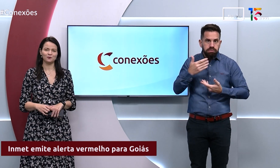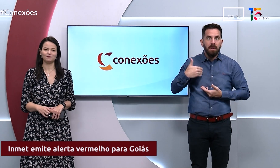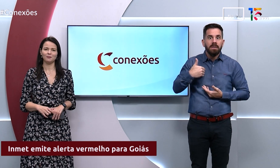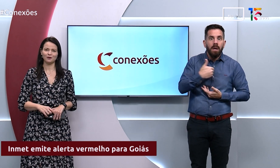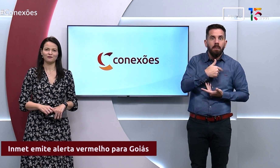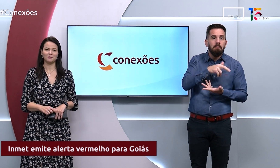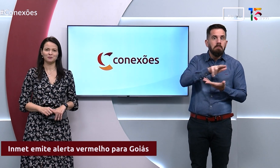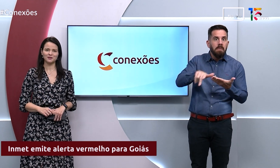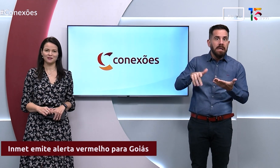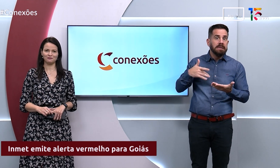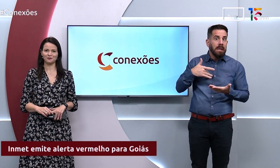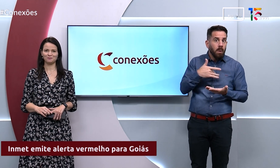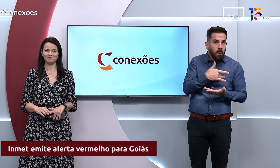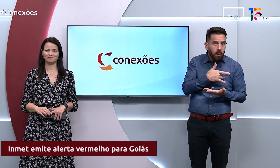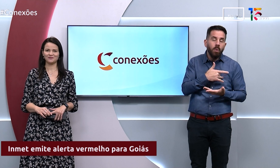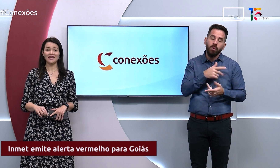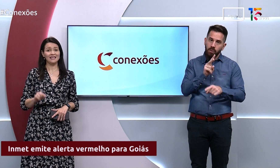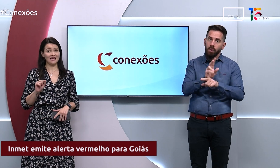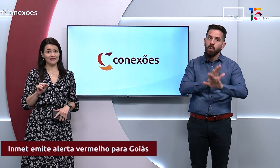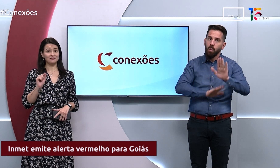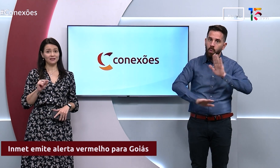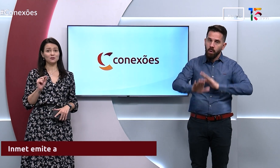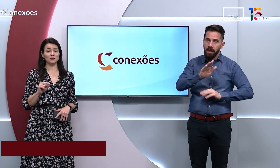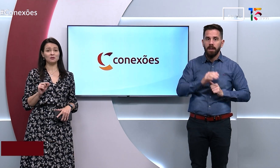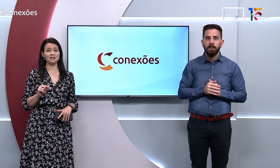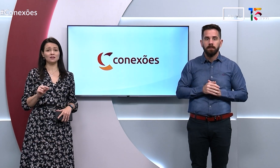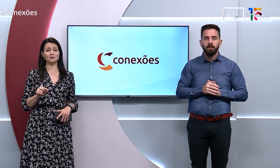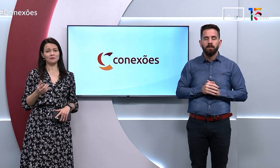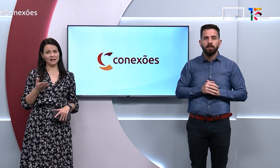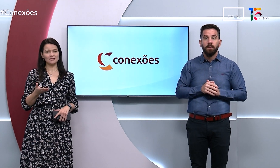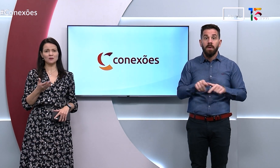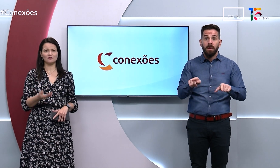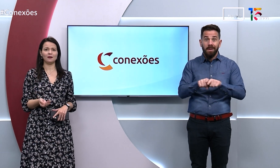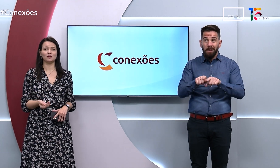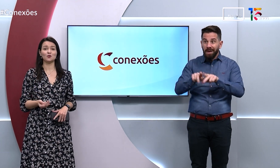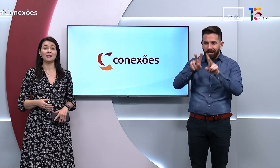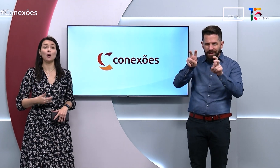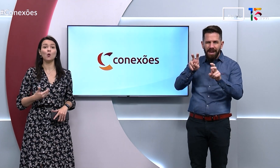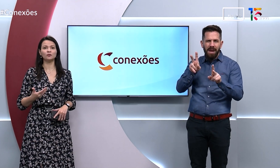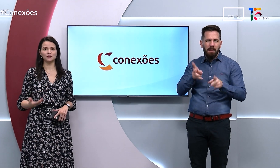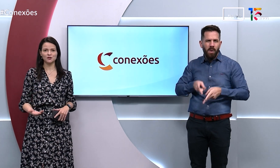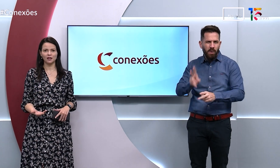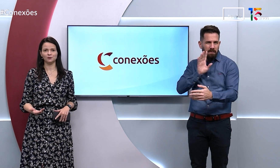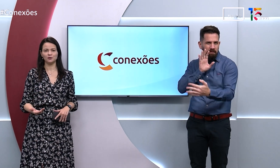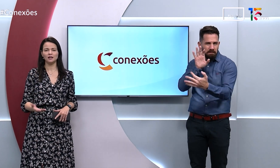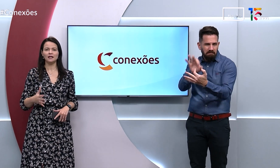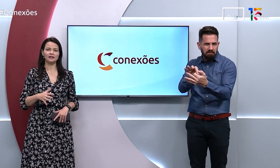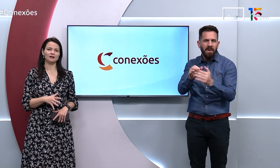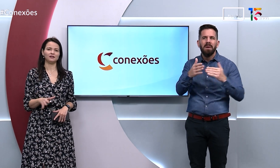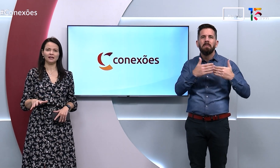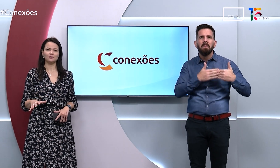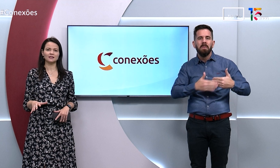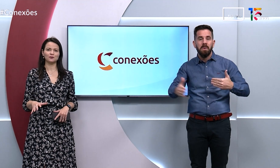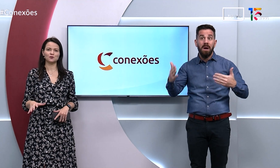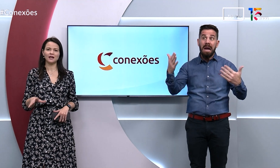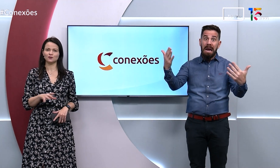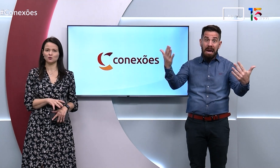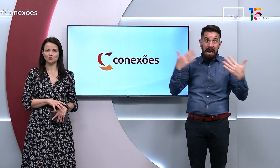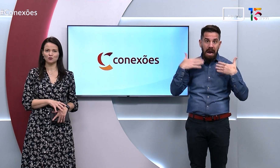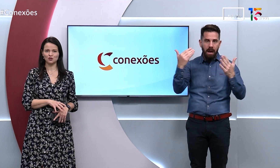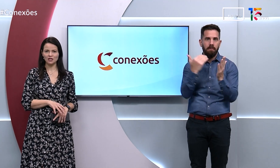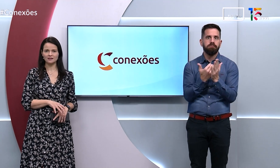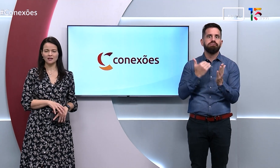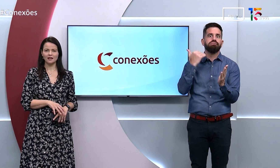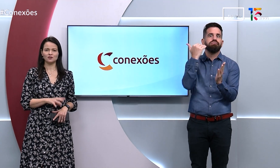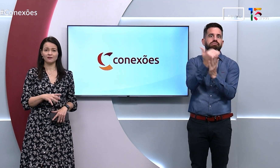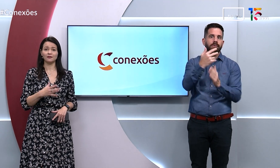tempo seco da melhor forma possível. E ainda falando sobre isso, e mais especificamente sobre a onda de calor que tem afetado o estado de Goiás nos